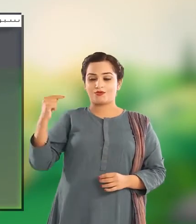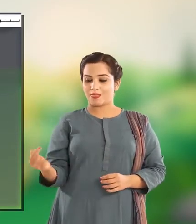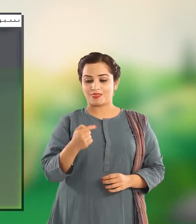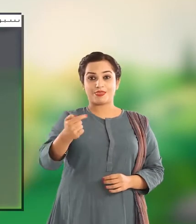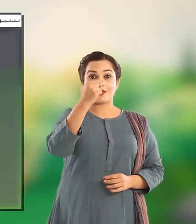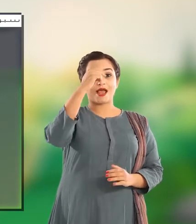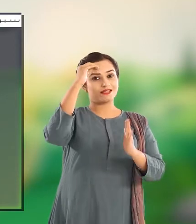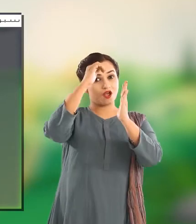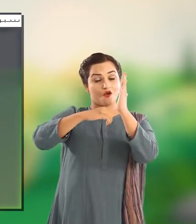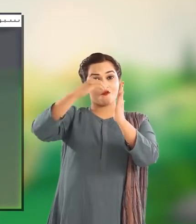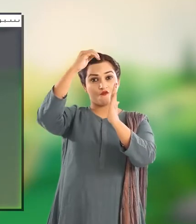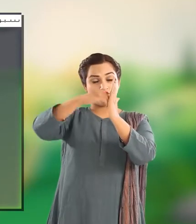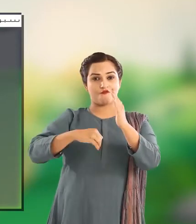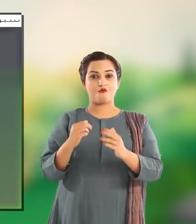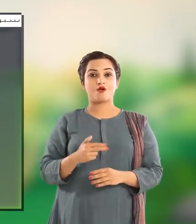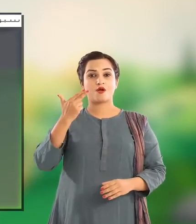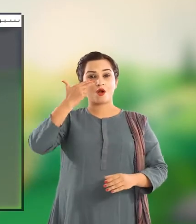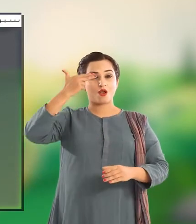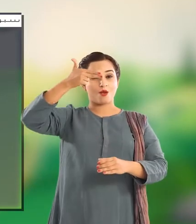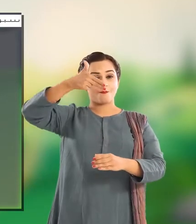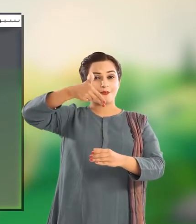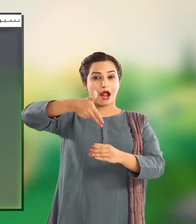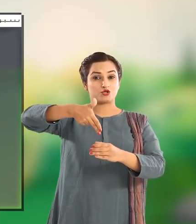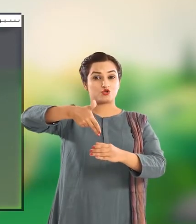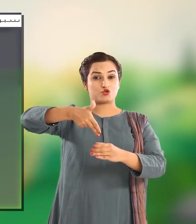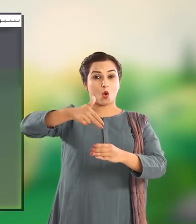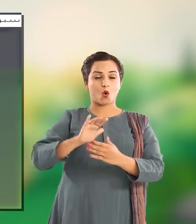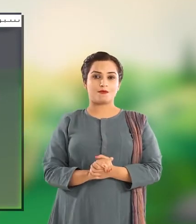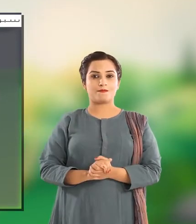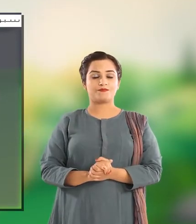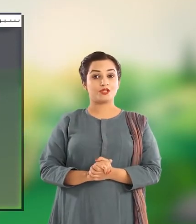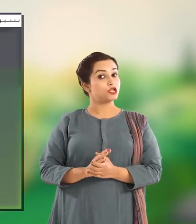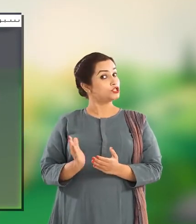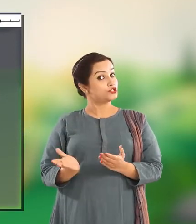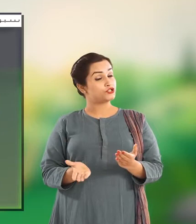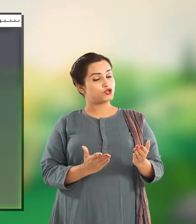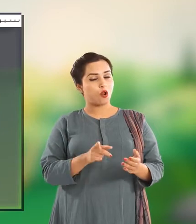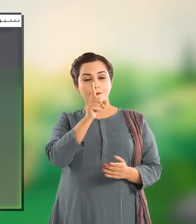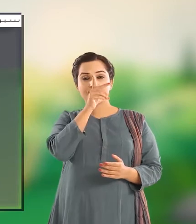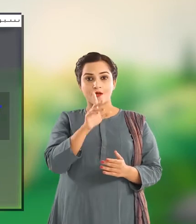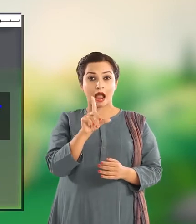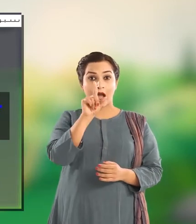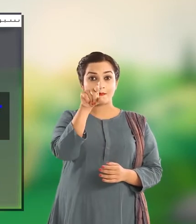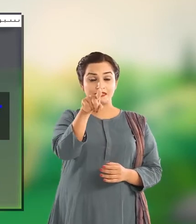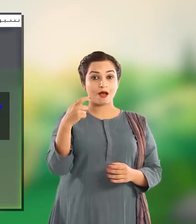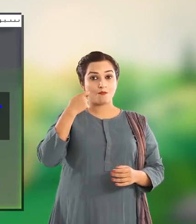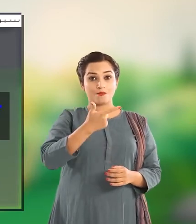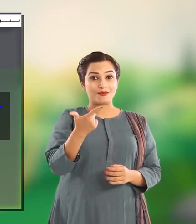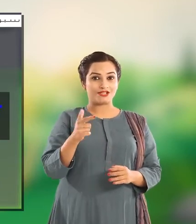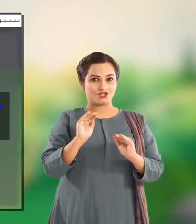Wood Petrol Let's warm up اپنے دونوں ہاتھوں کو